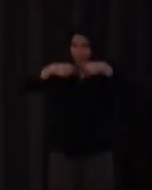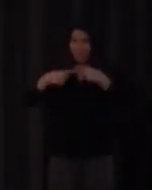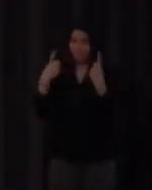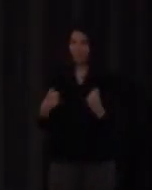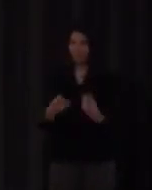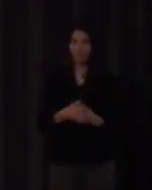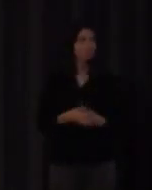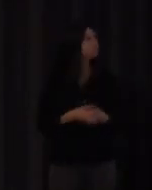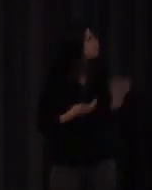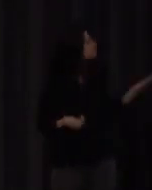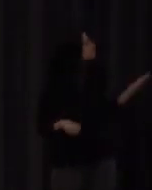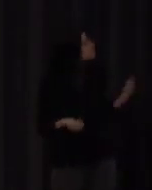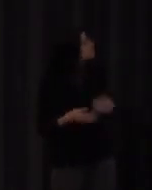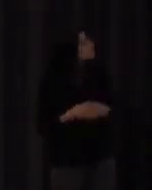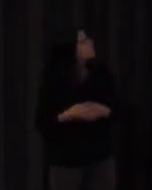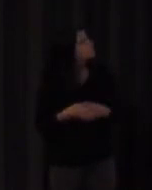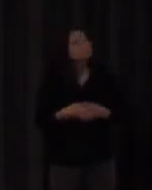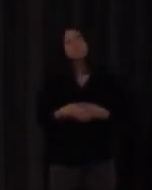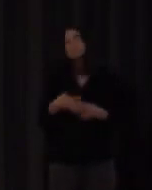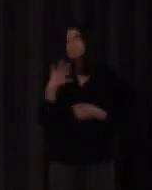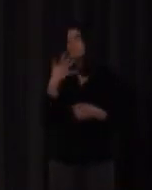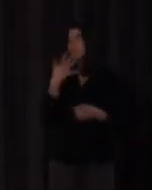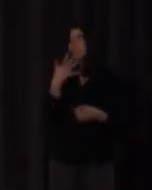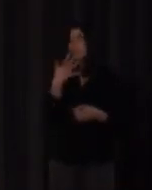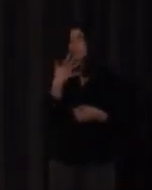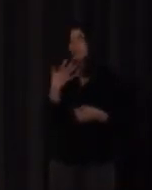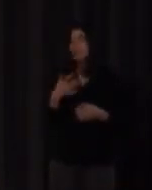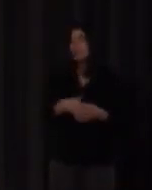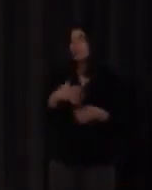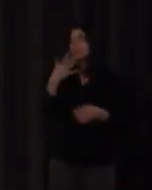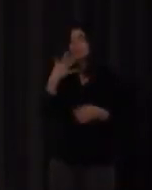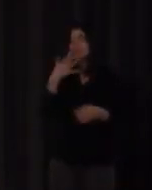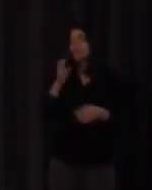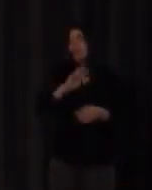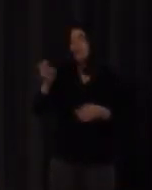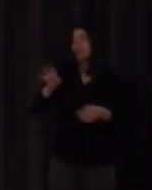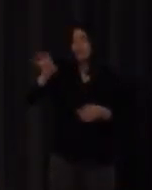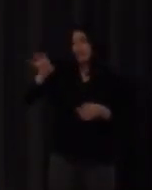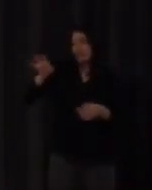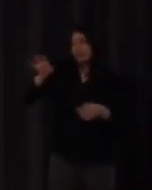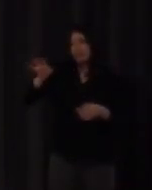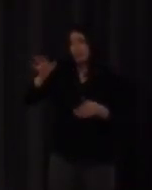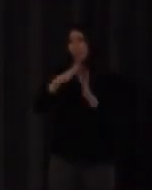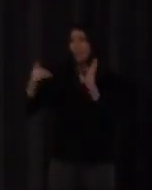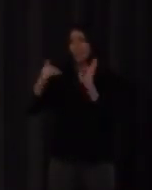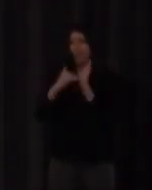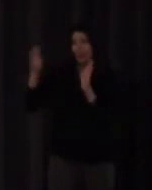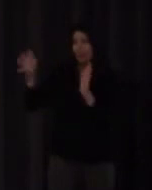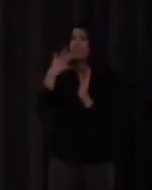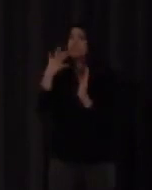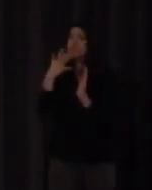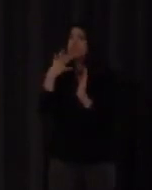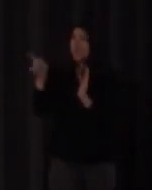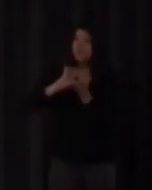otra persona que esté el ejemplo que poníamos antes en Nueva Zelanda y que conociera este sistema de escritura podría